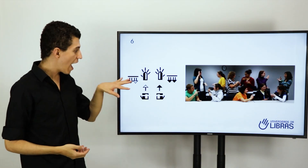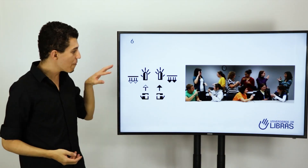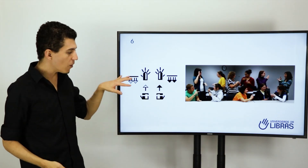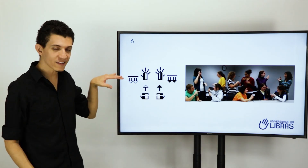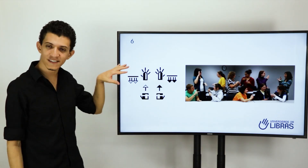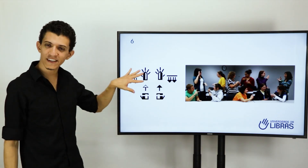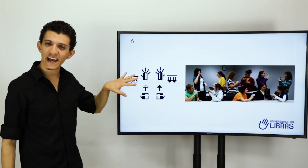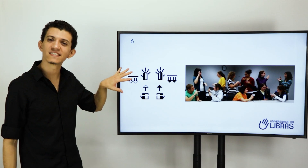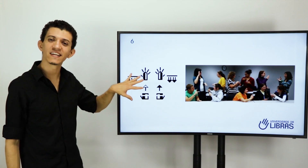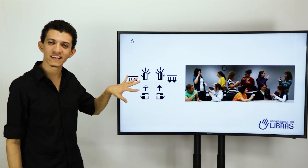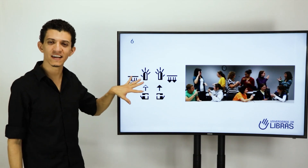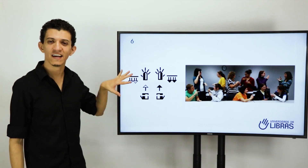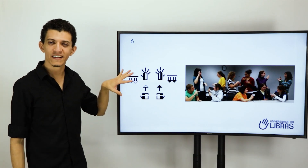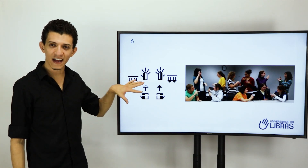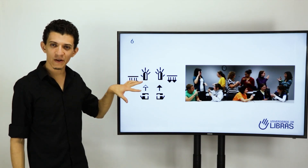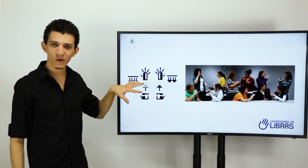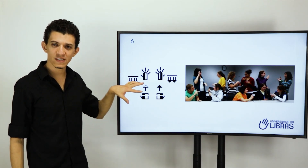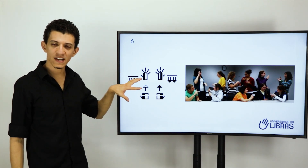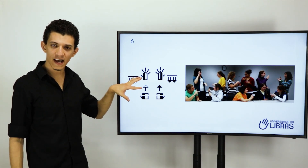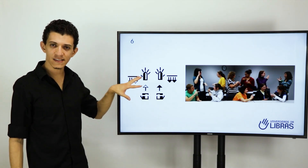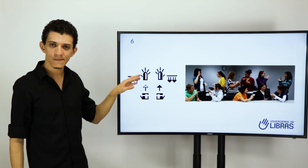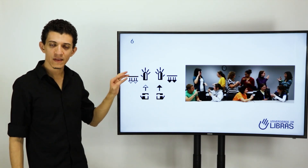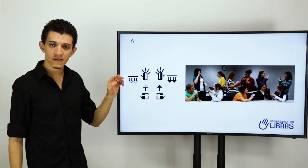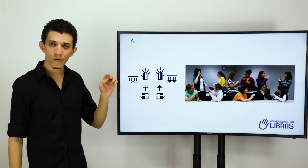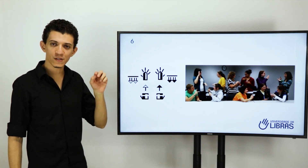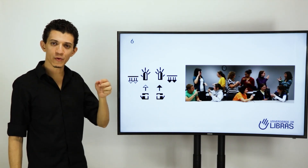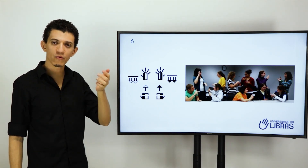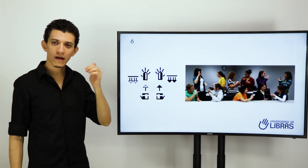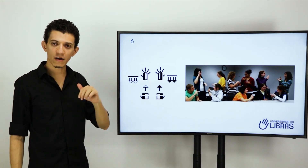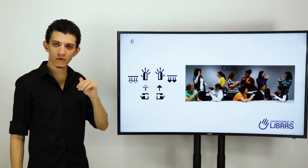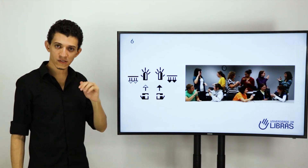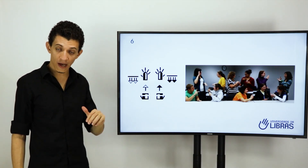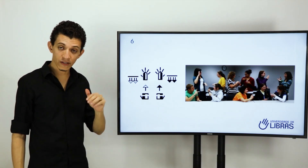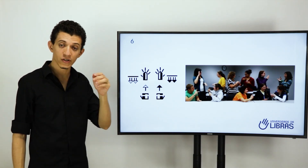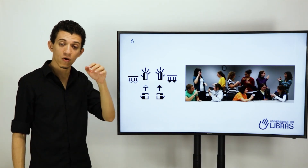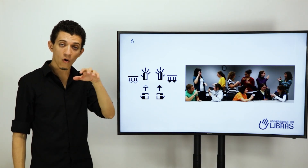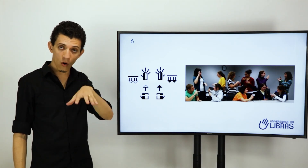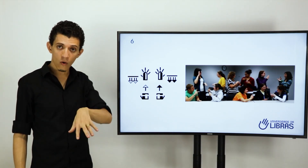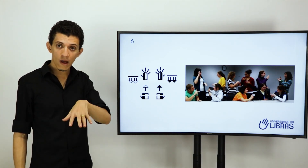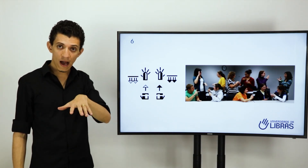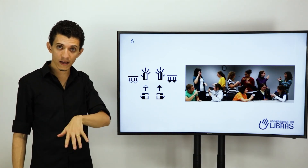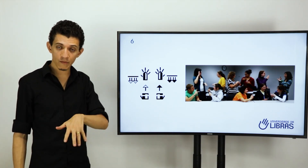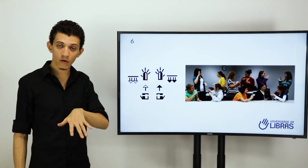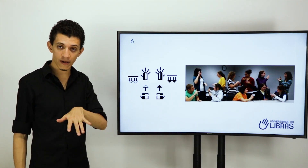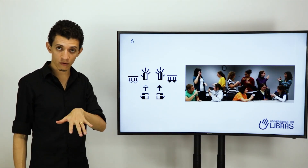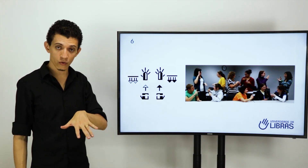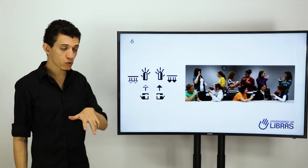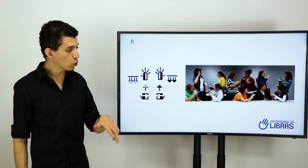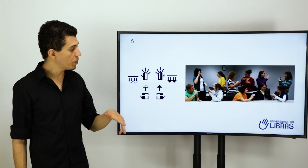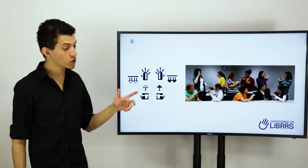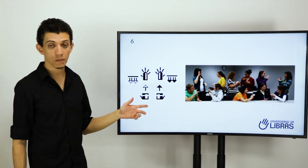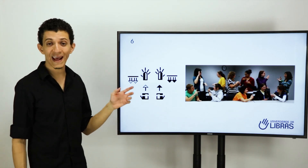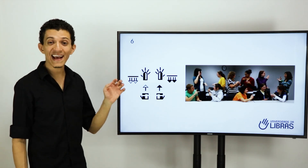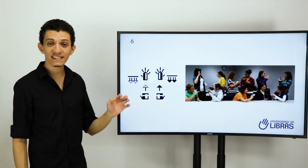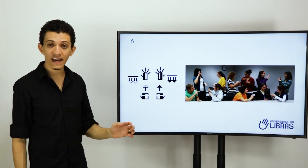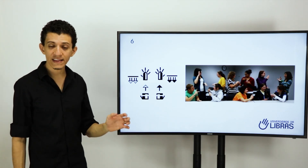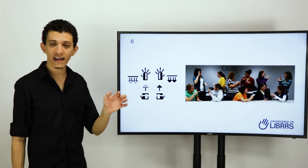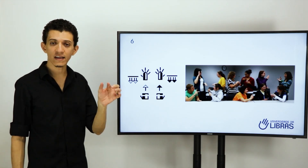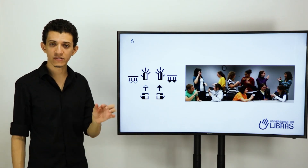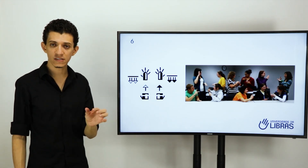A importância que é a escrita da língua de sinais, você pode procurar no meu site, ou aqui no meu canal do YouTube, sobre escrita de